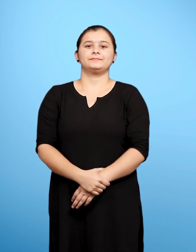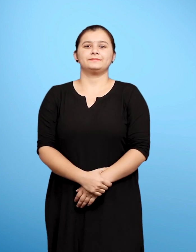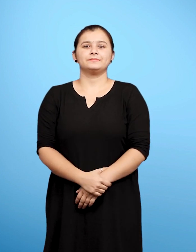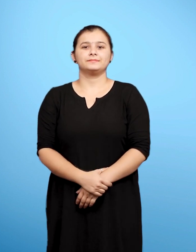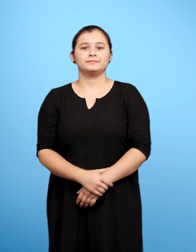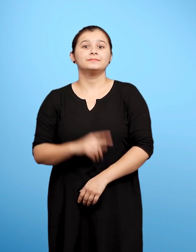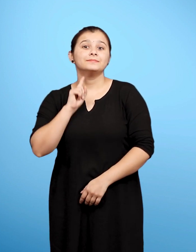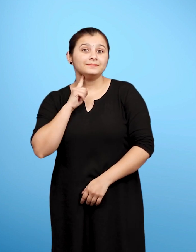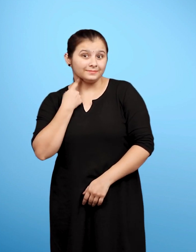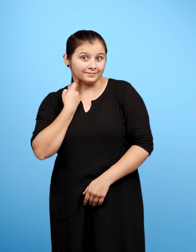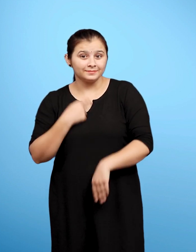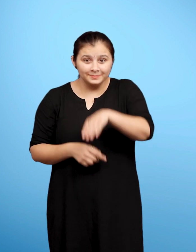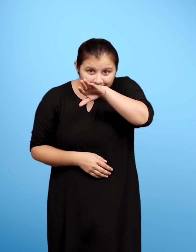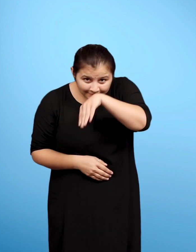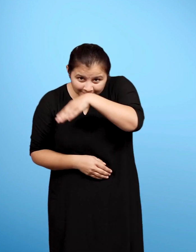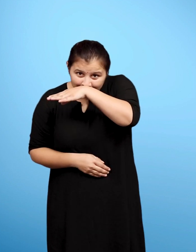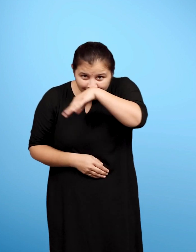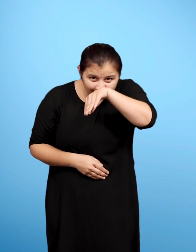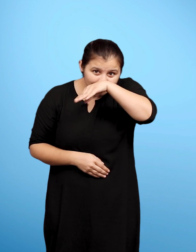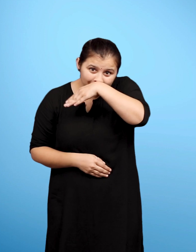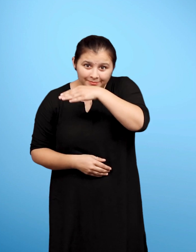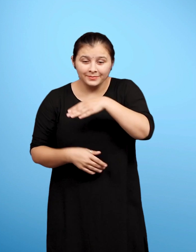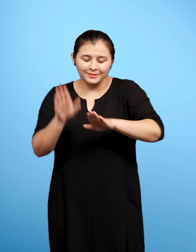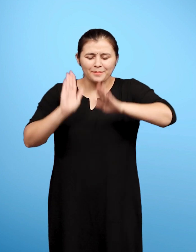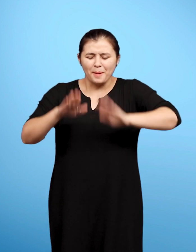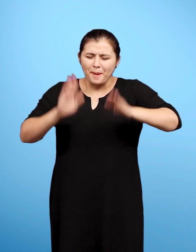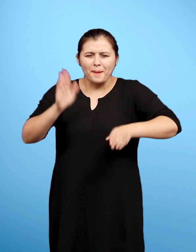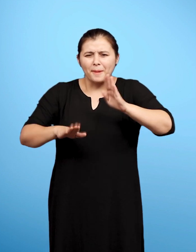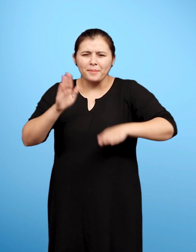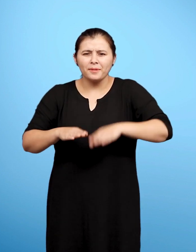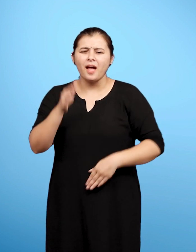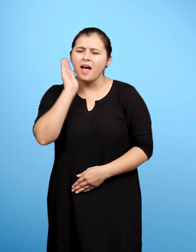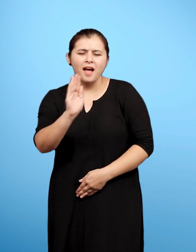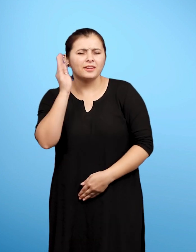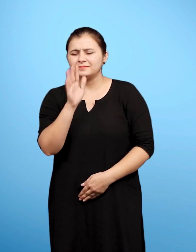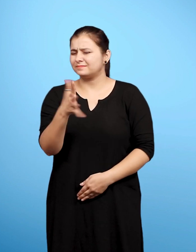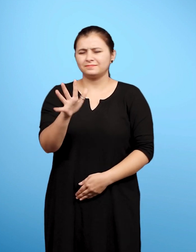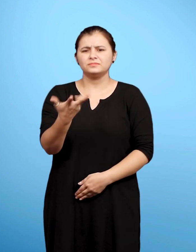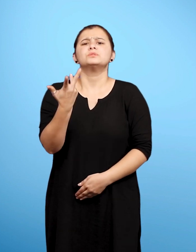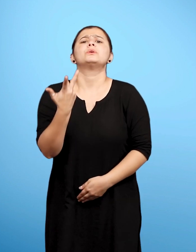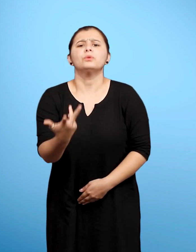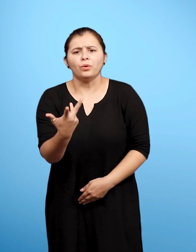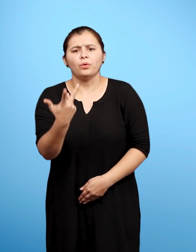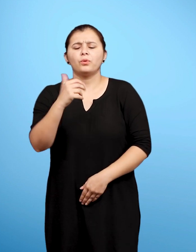क हाथी गाना गाने के बदले तबला क्यों बजाने लगा